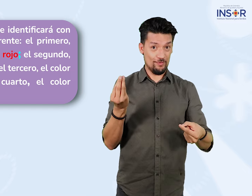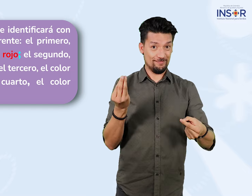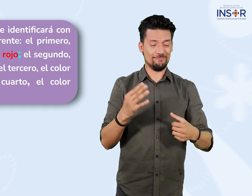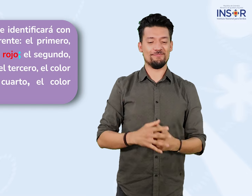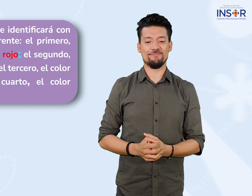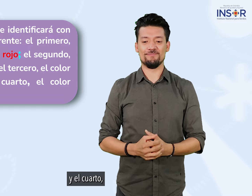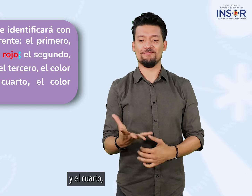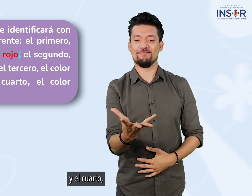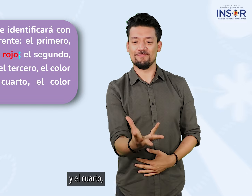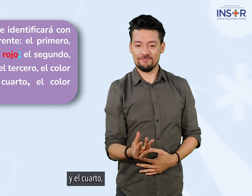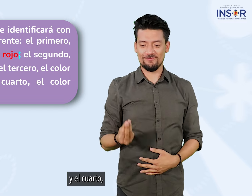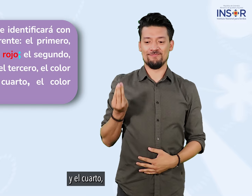y el cuarto